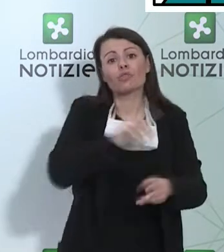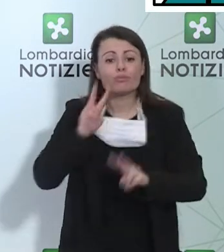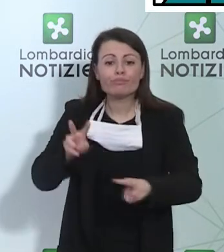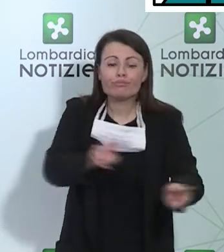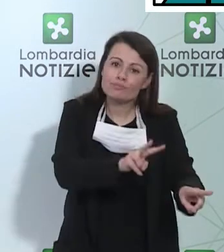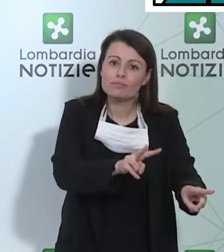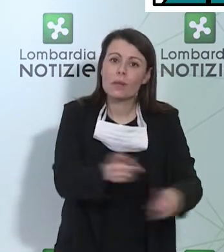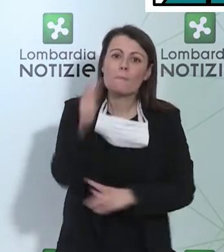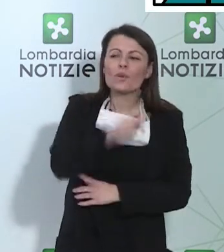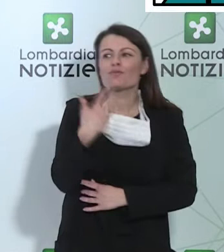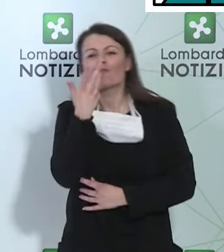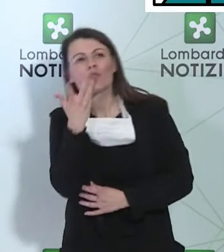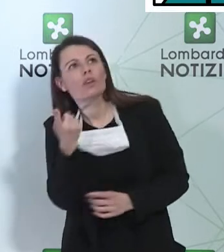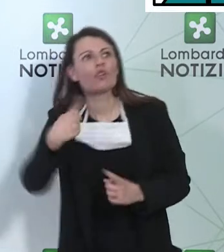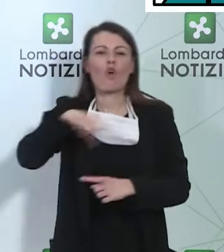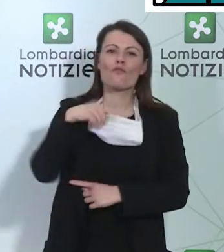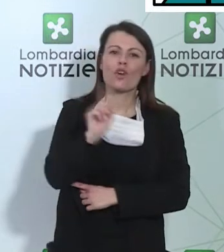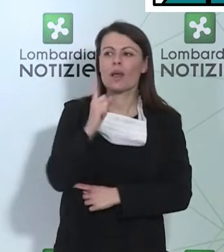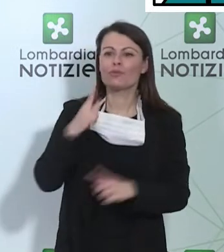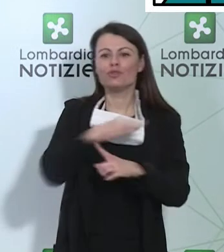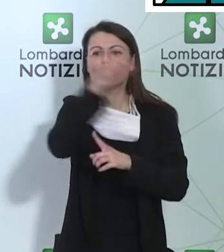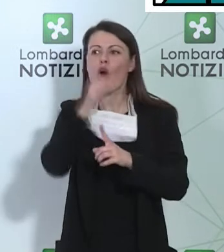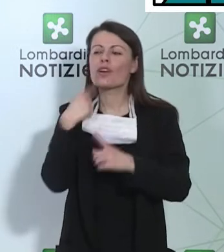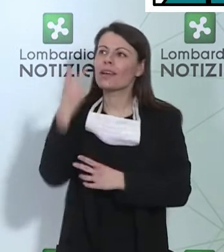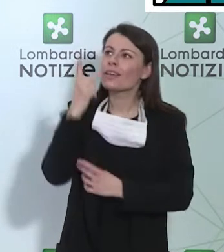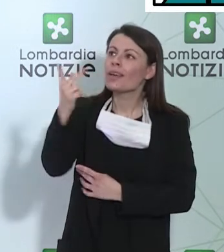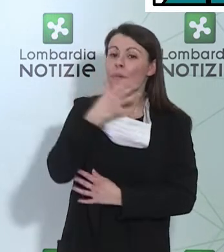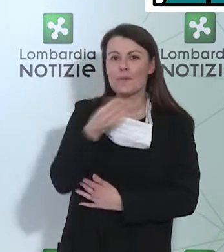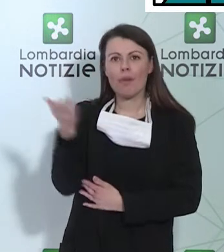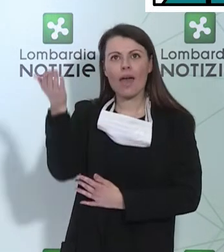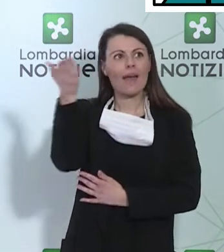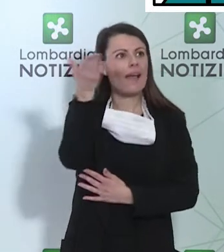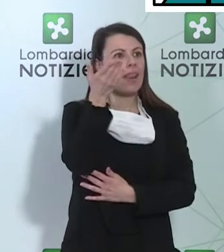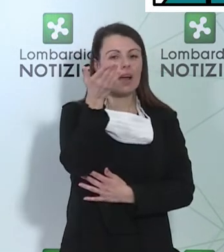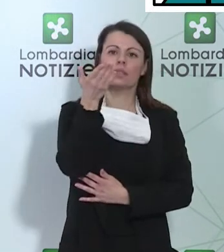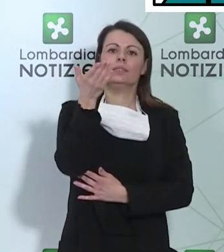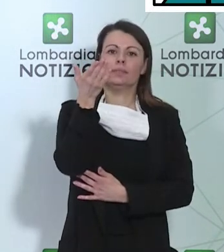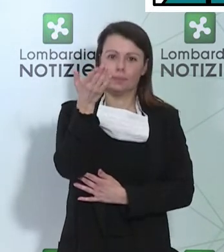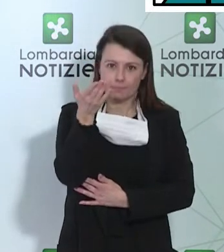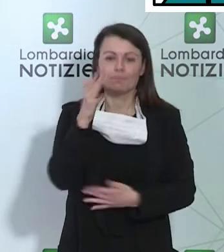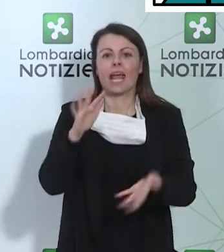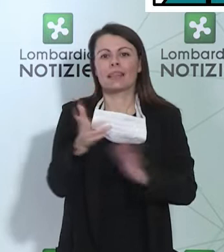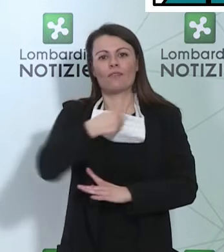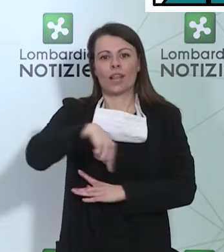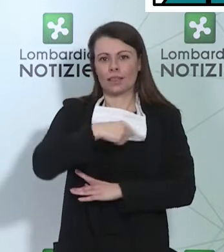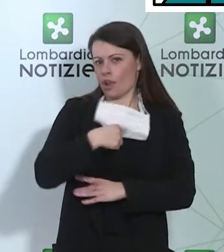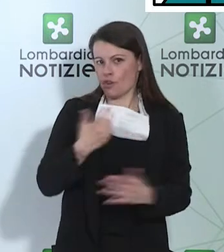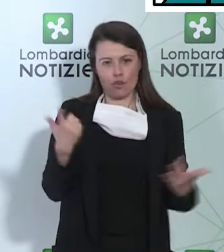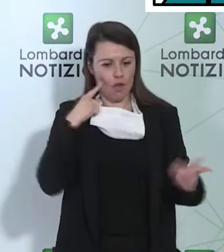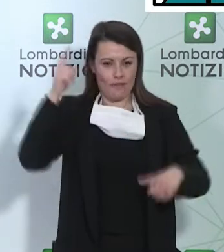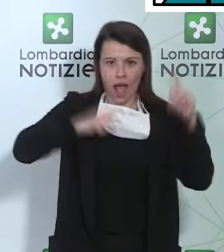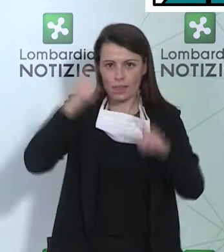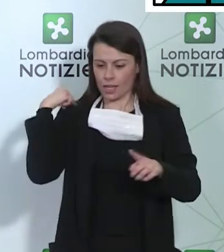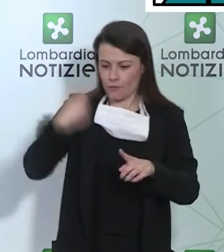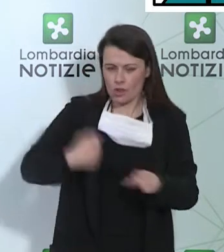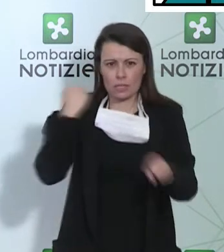belle giornate purtroppo ci rovinino la fatica ed il lavoro che è stato